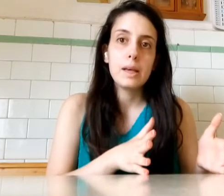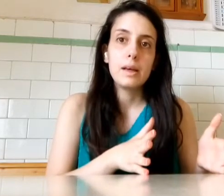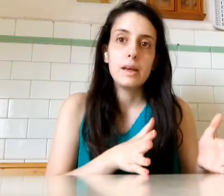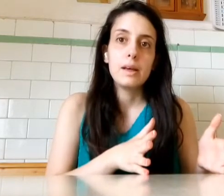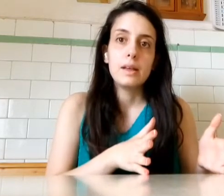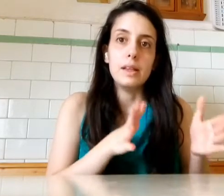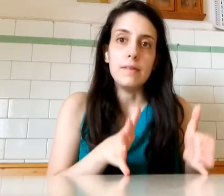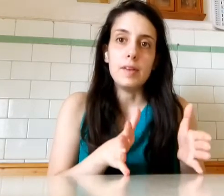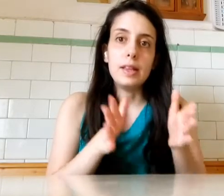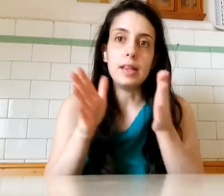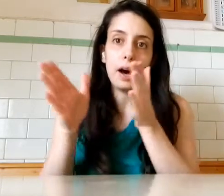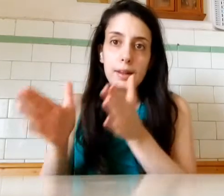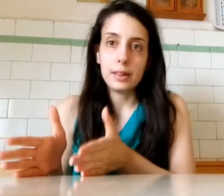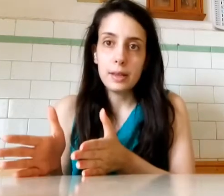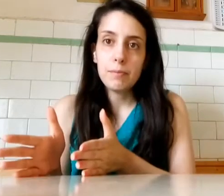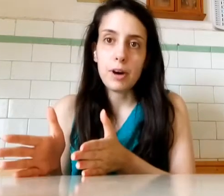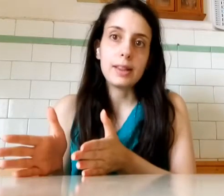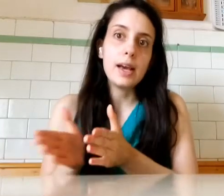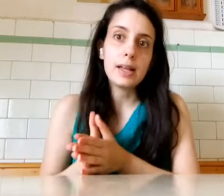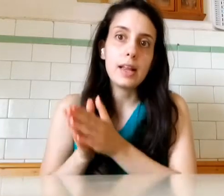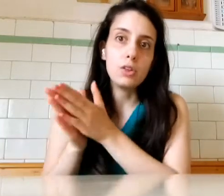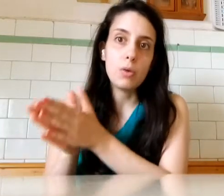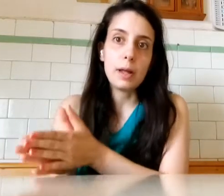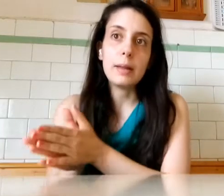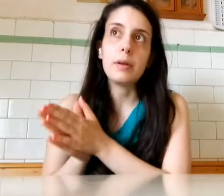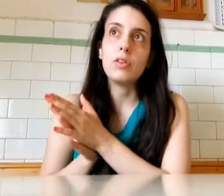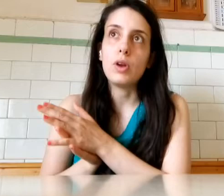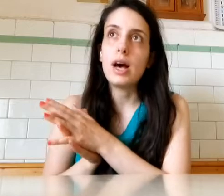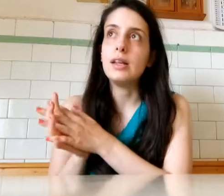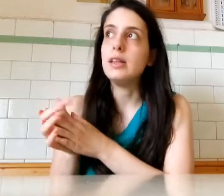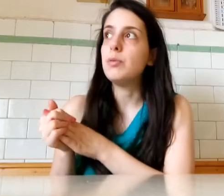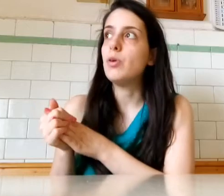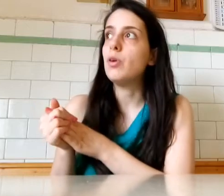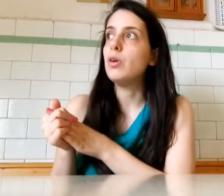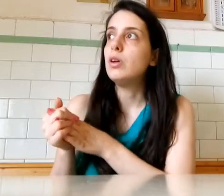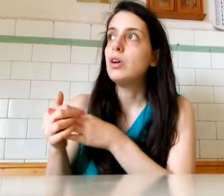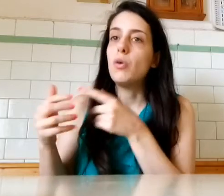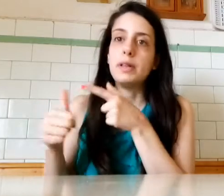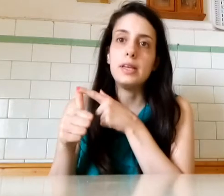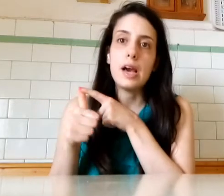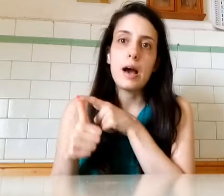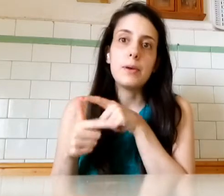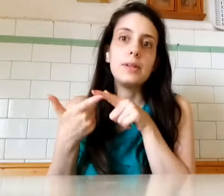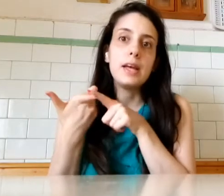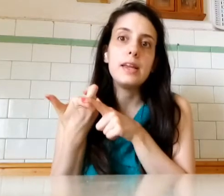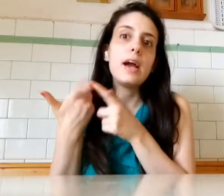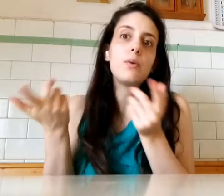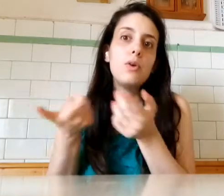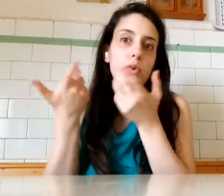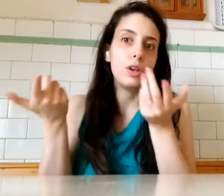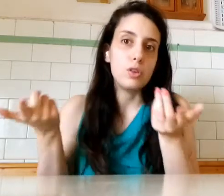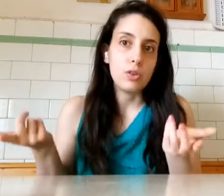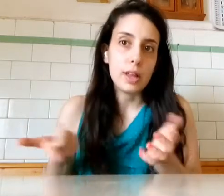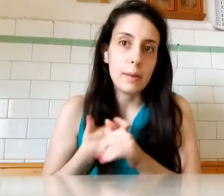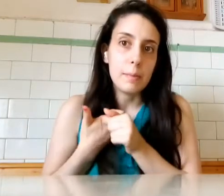Di visitarti Farsi anche Delle domande Personali Tipo Come ti chiami Quando anni hai Quello lo chiedono Sempre